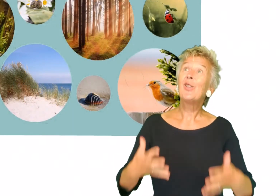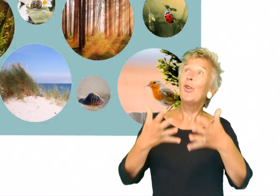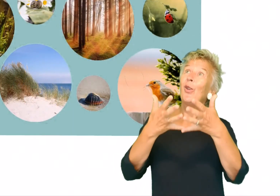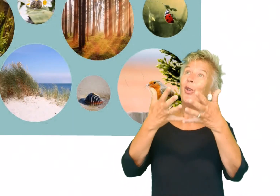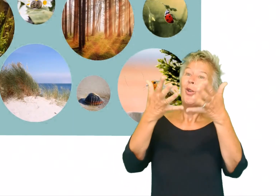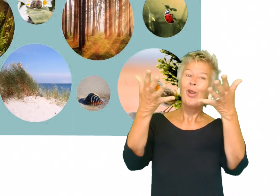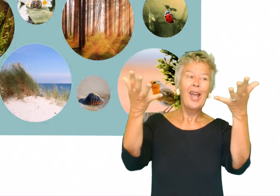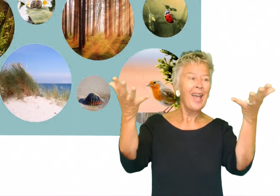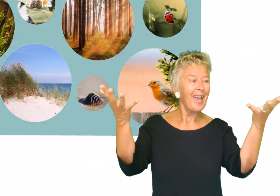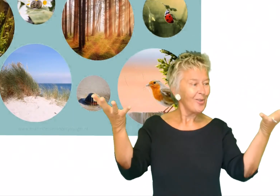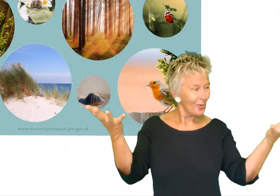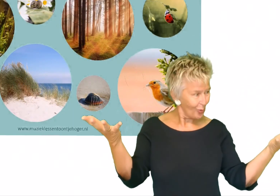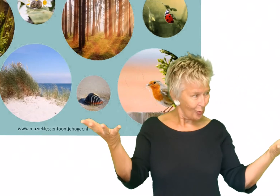de natuur.